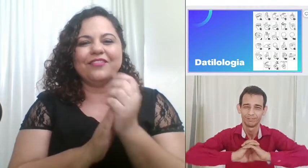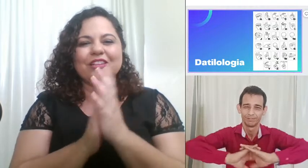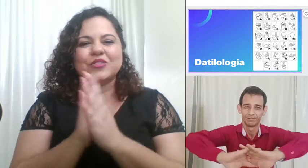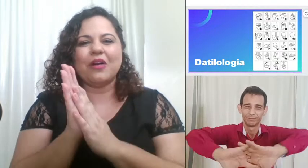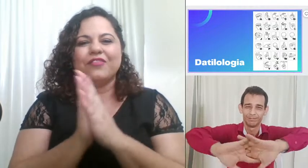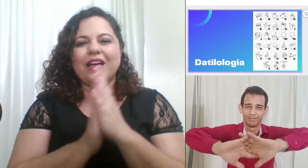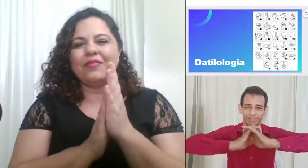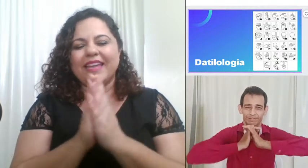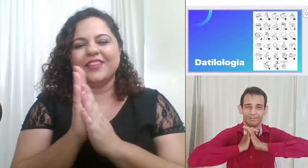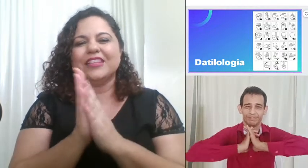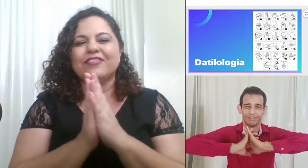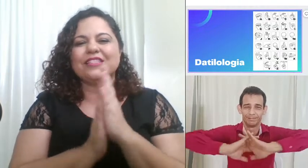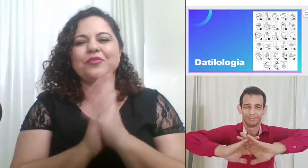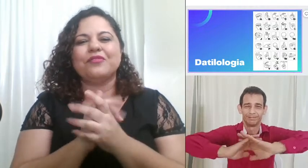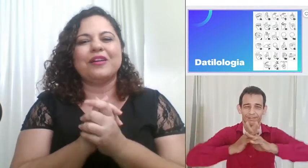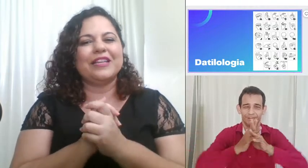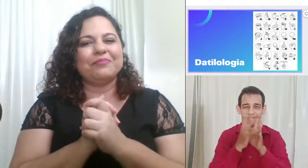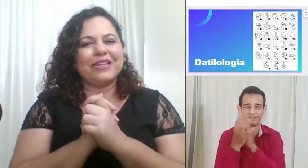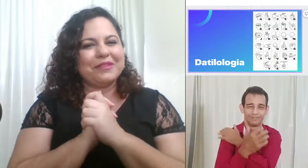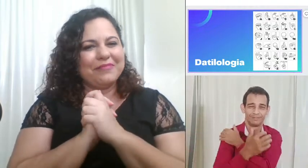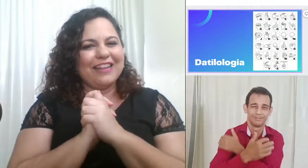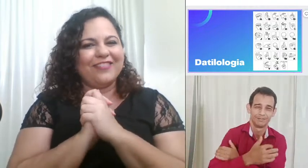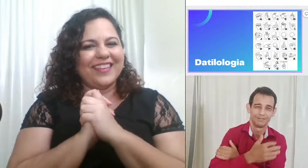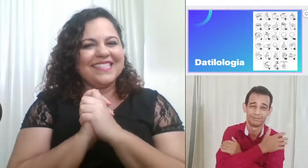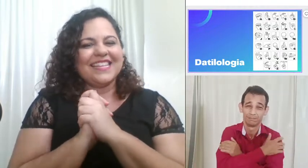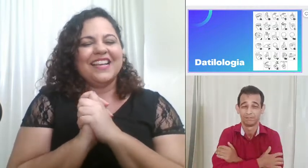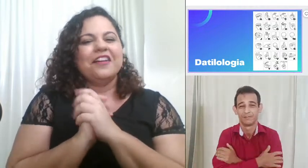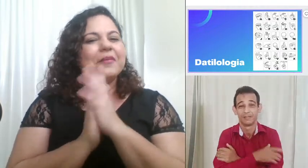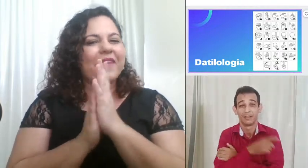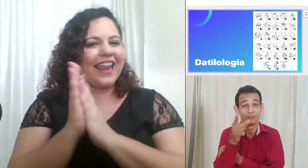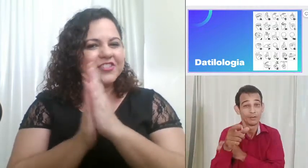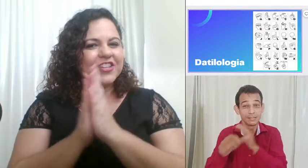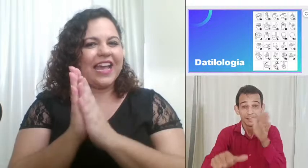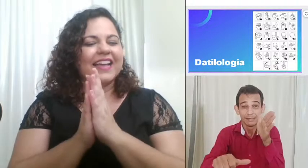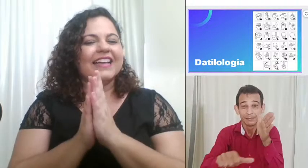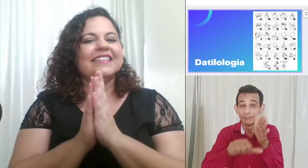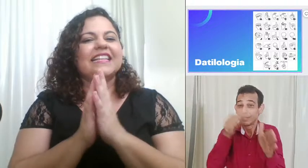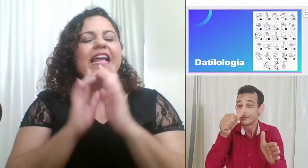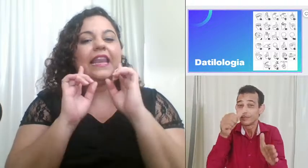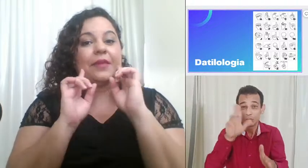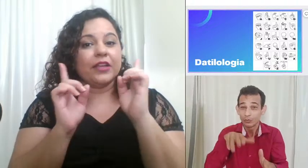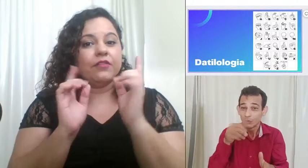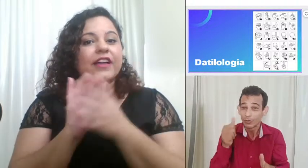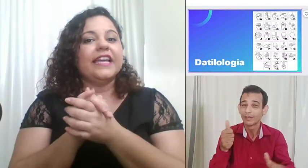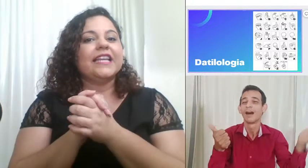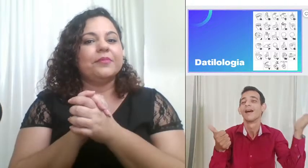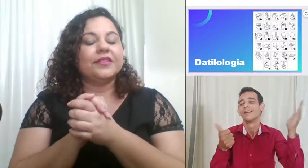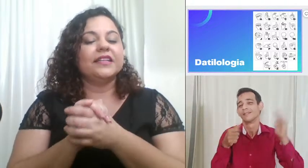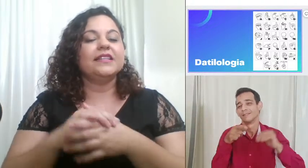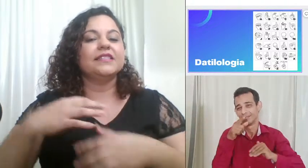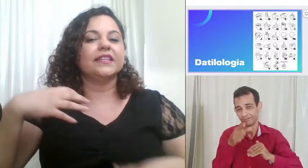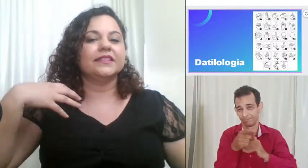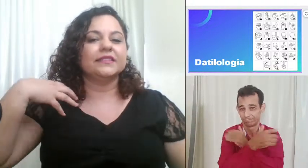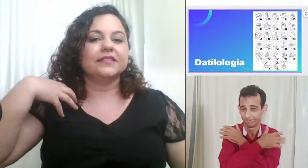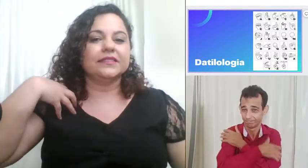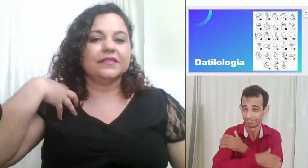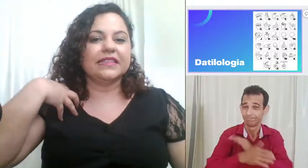fez o alfabeto tá fazendo o alfabeto pela primeira vez vamos relaxar lembra que eu falei da importância da